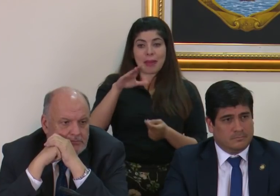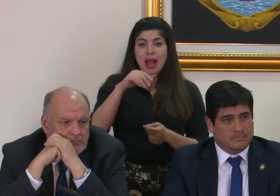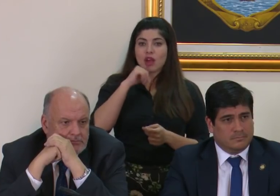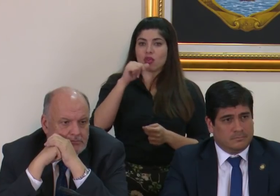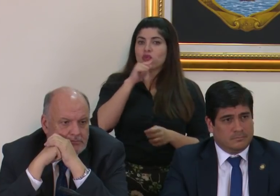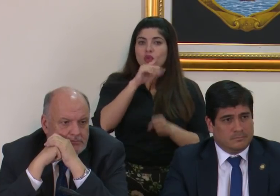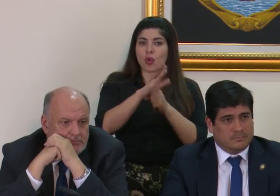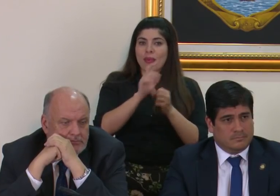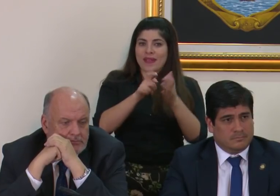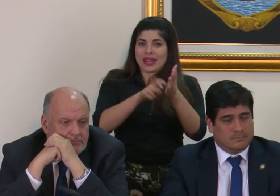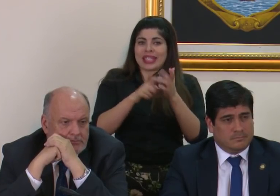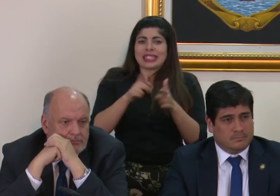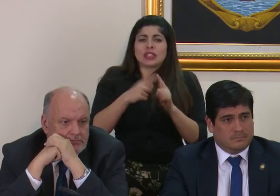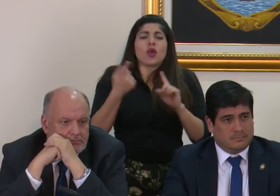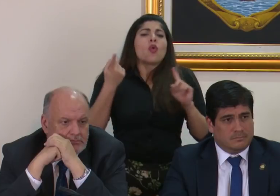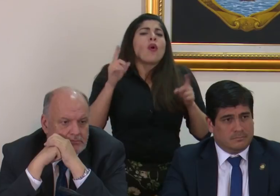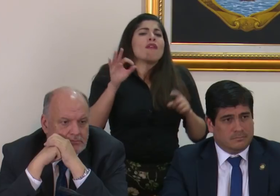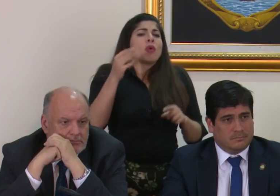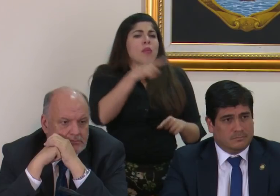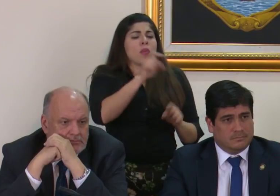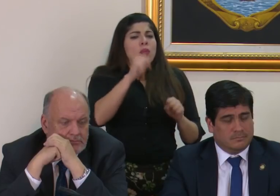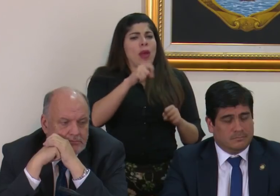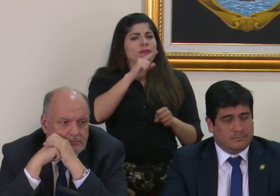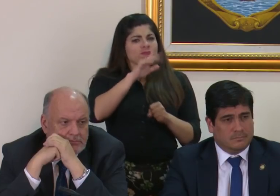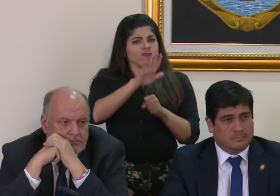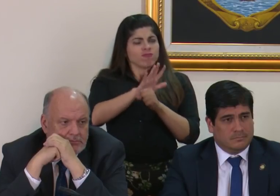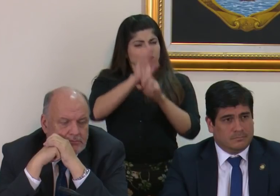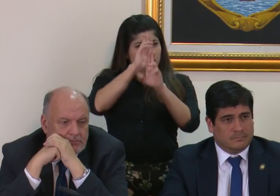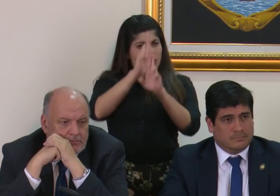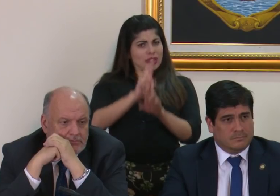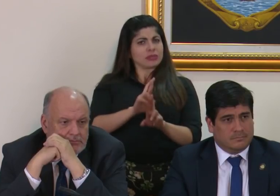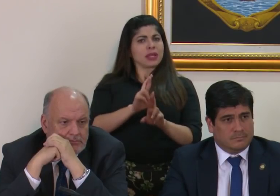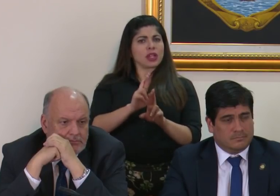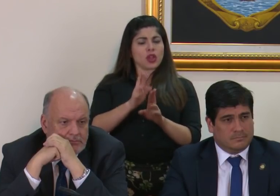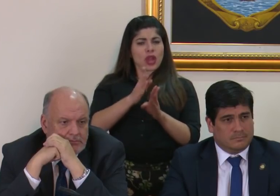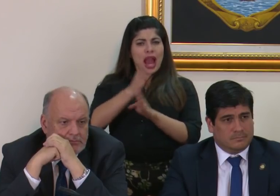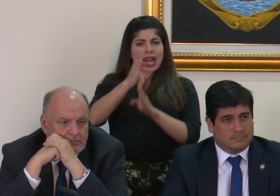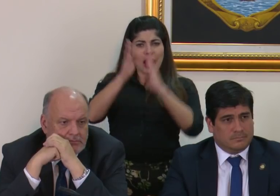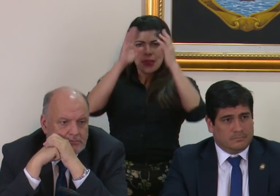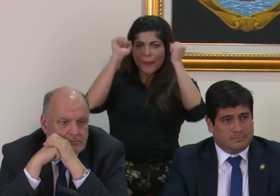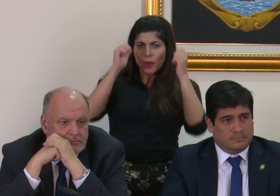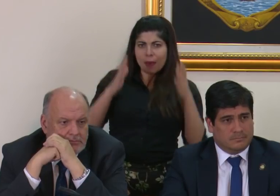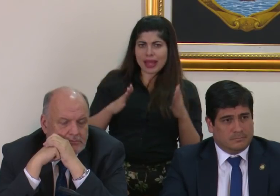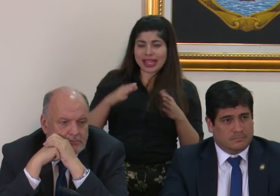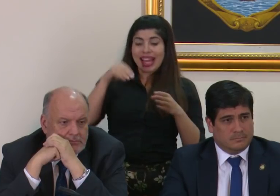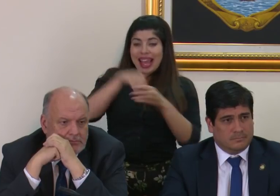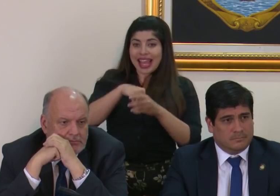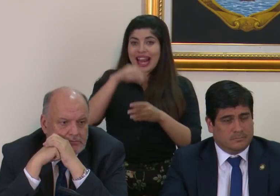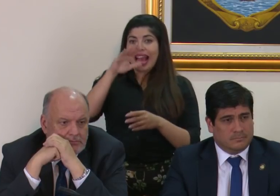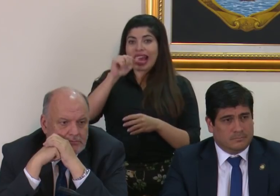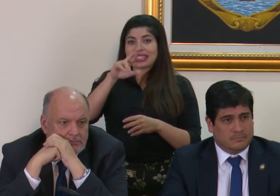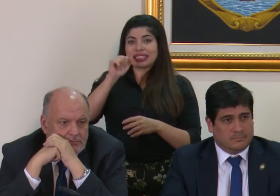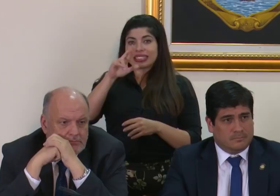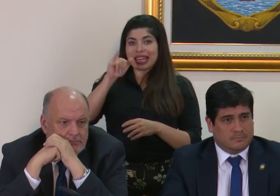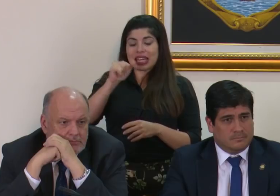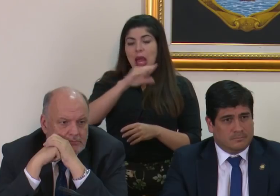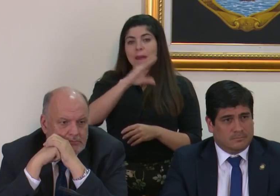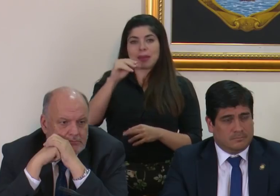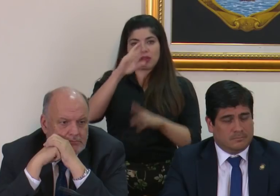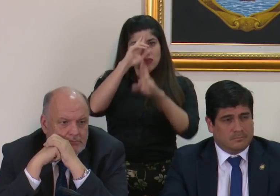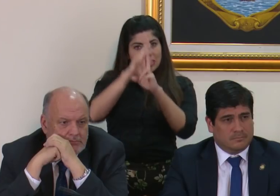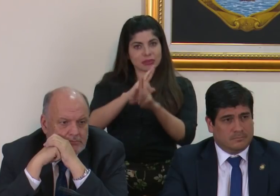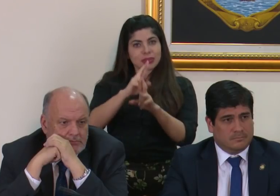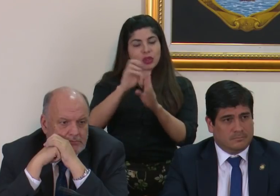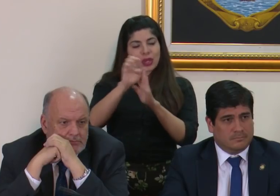los requisitos de qué forma usted puede garantizar el respeto de la carrera diplomática en la cancillería y el respeto también al